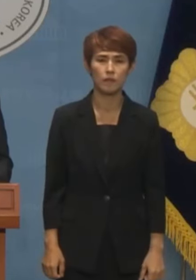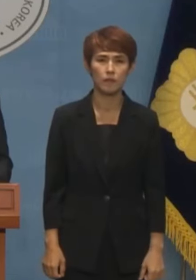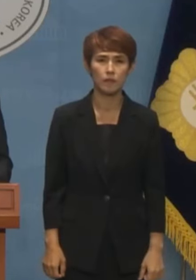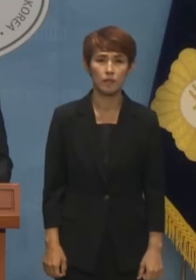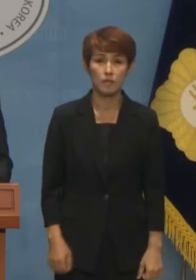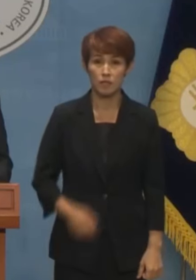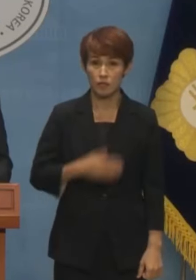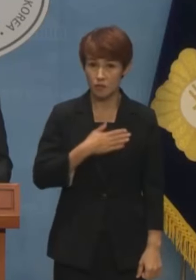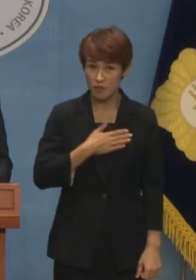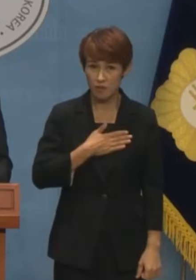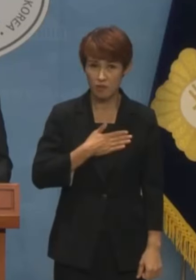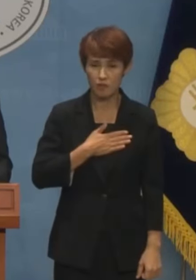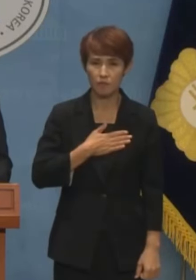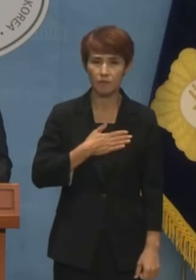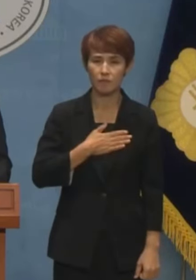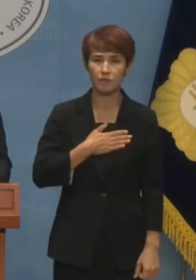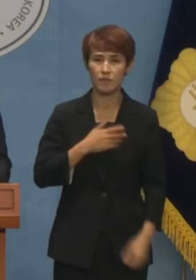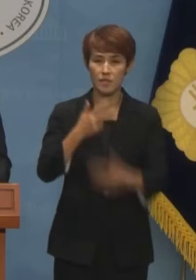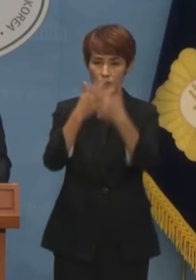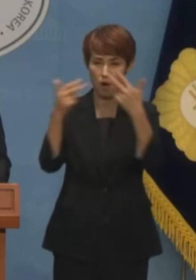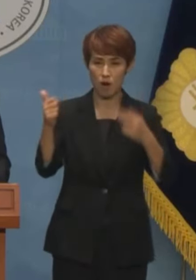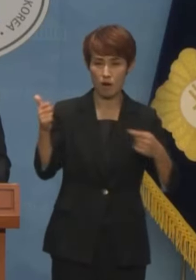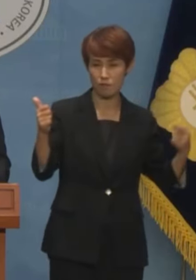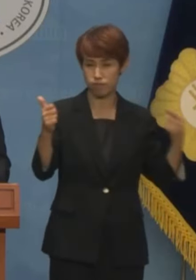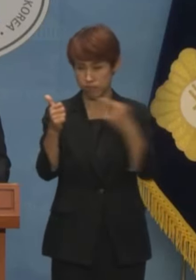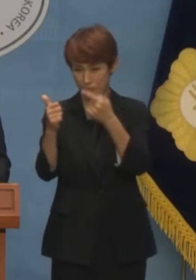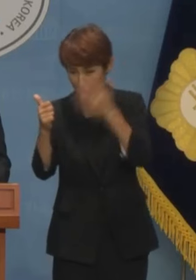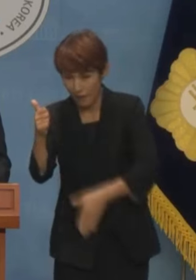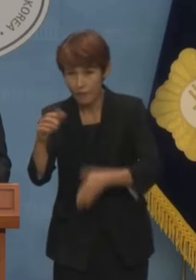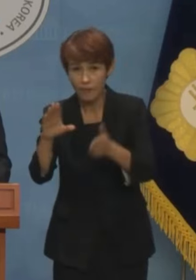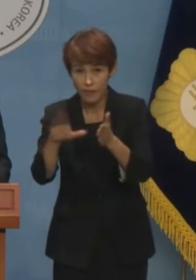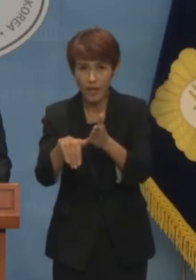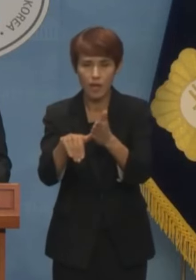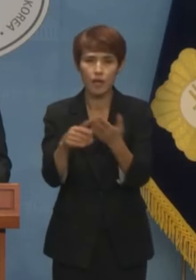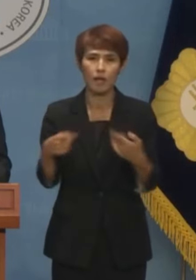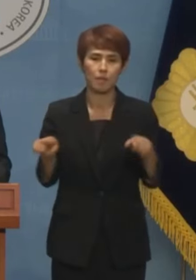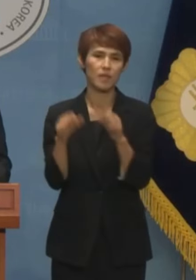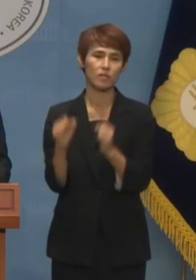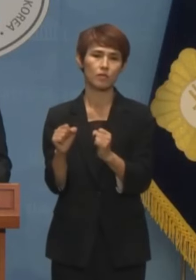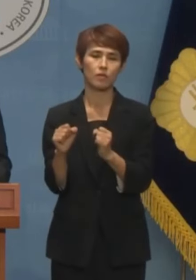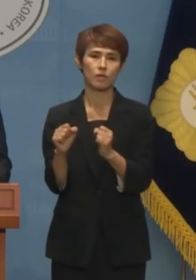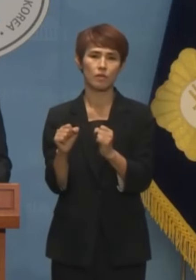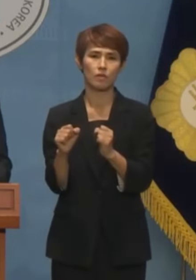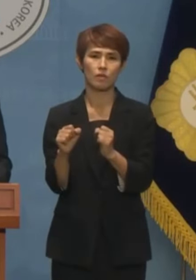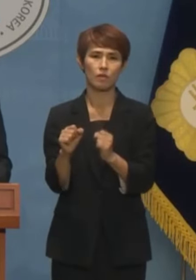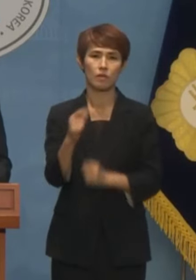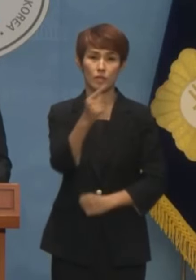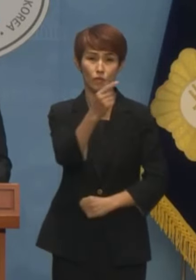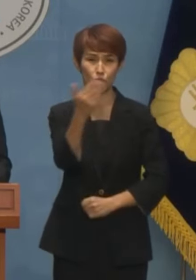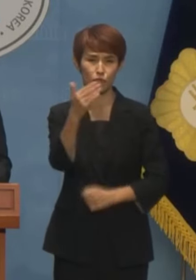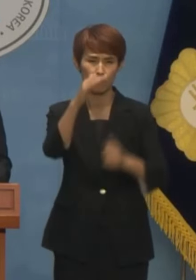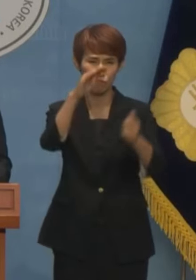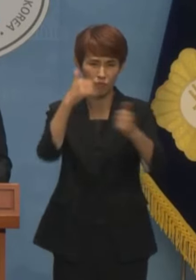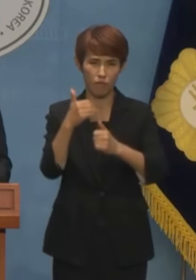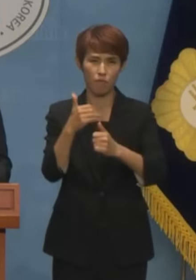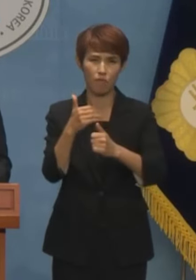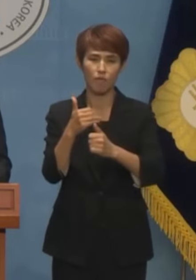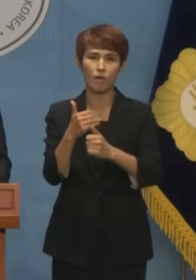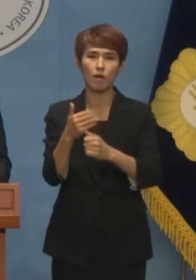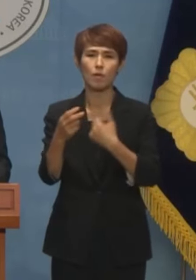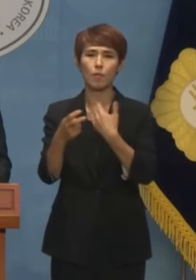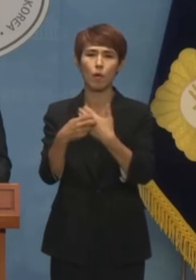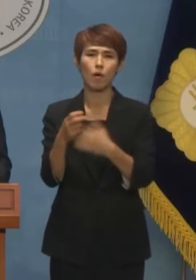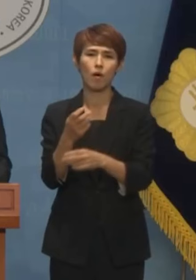저는 흉기 피속 테러 현장에 있었고 이후 현장 응급 조치와 병원 이성 과정에